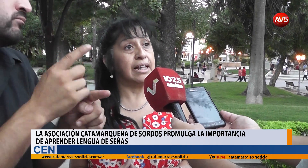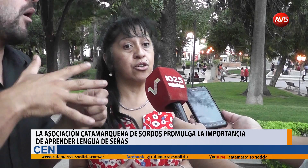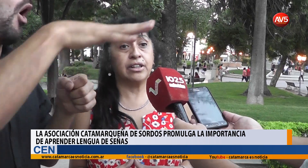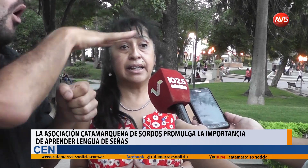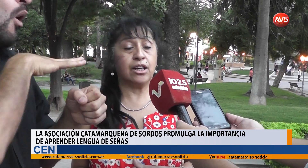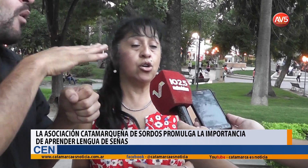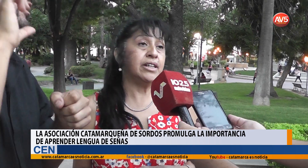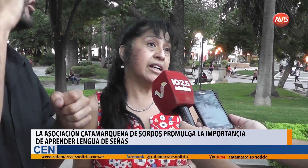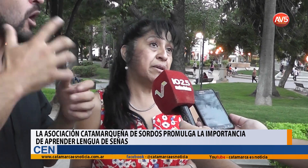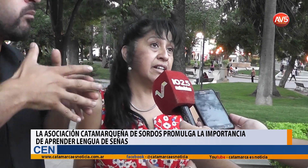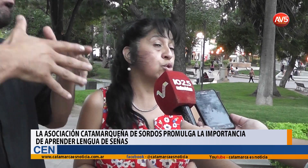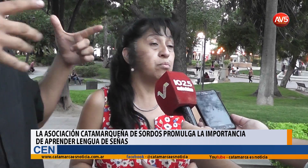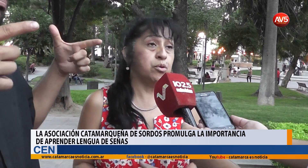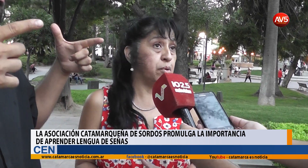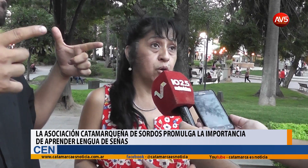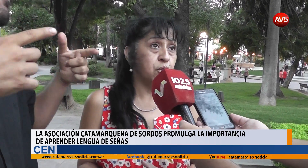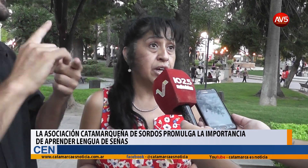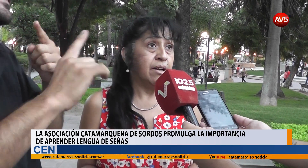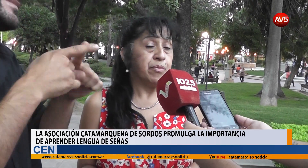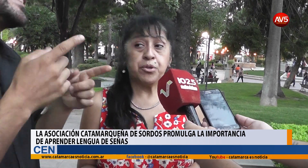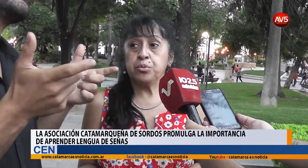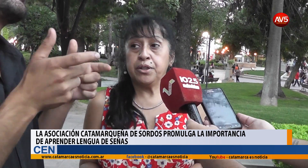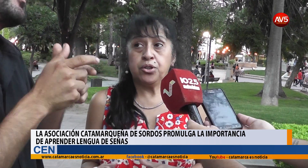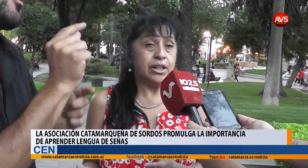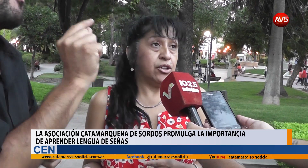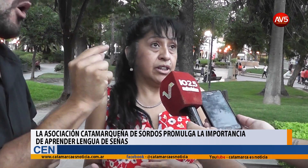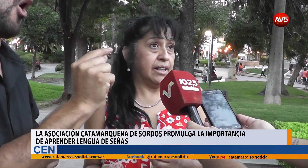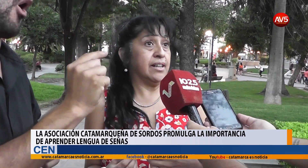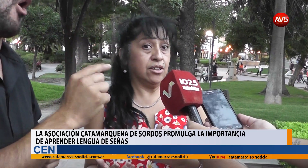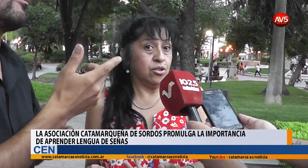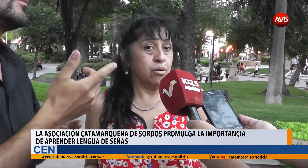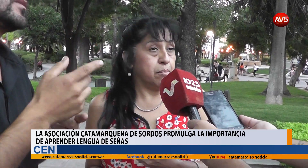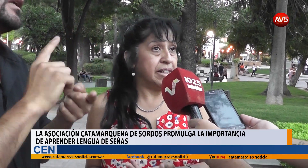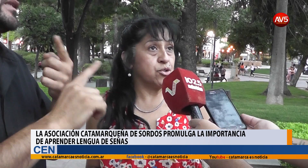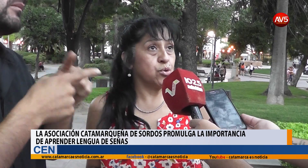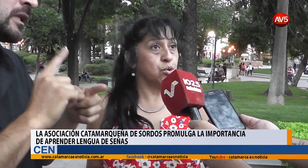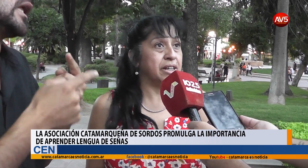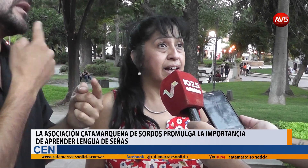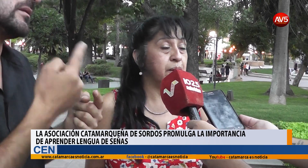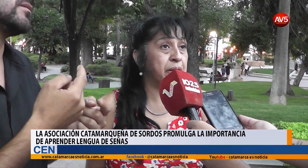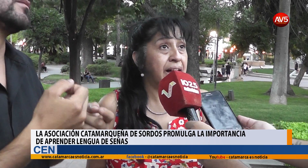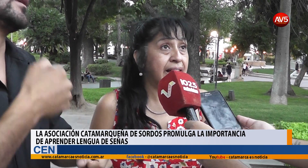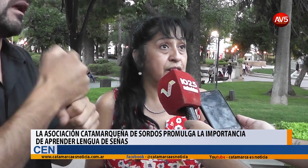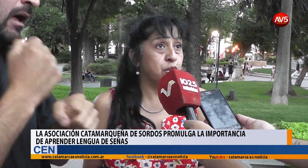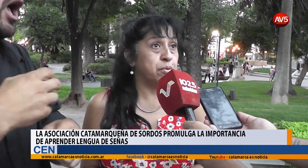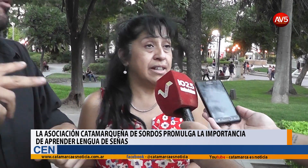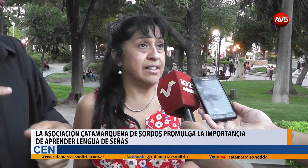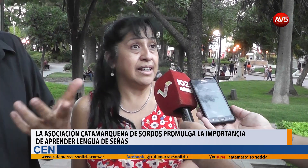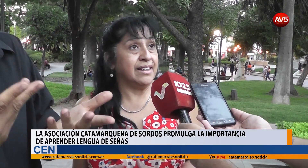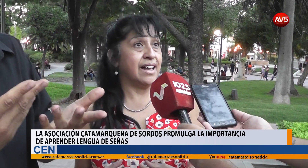donde los intérpretes son muy pocos. Por supuesto, ellos tienen obviamente su vida privada, no pueden estar